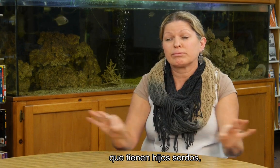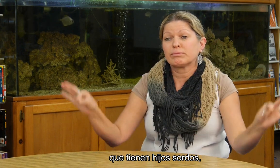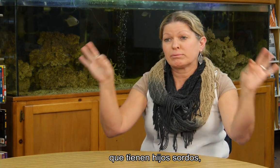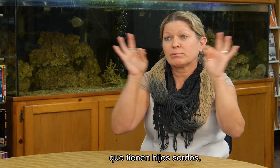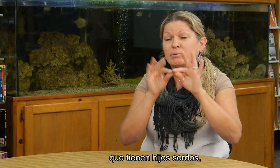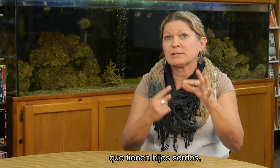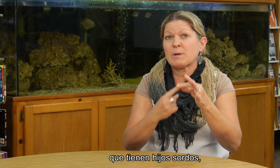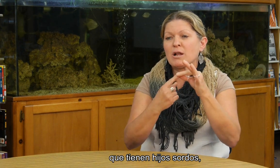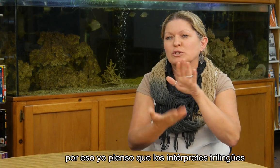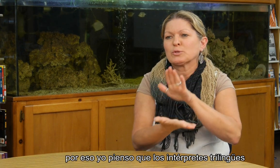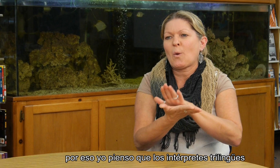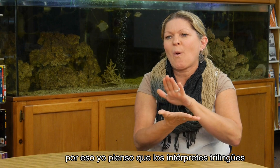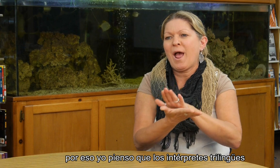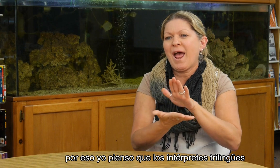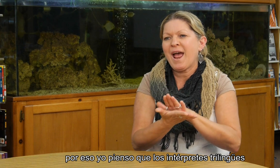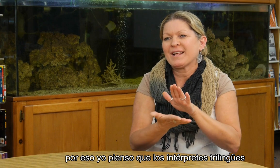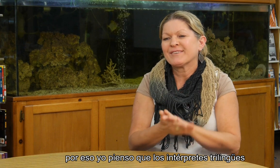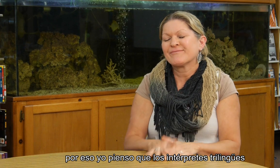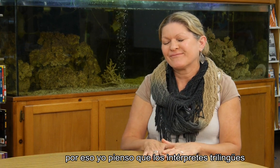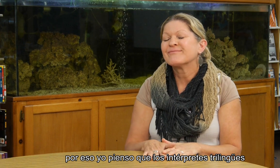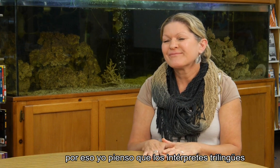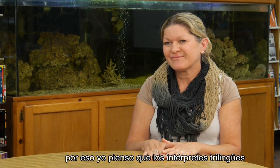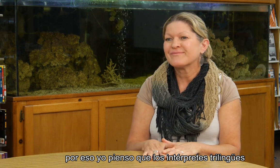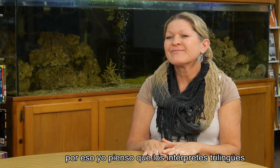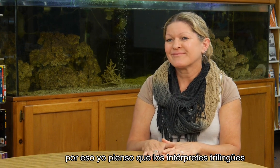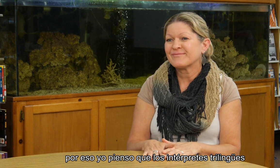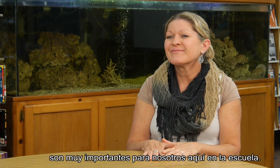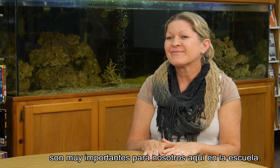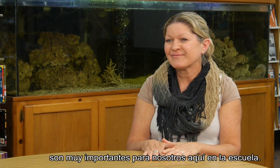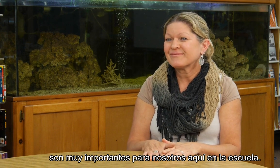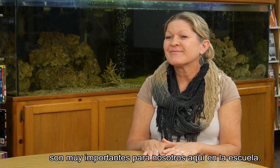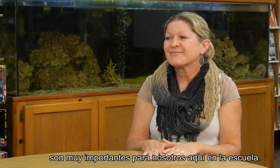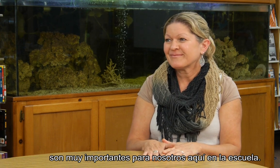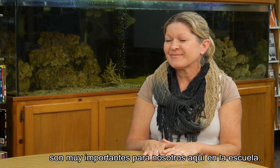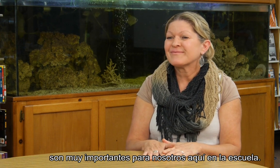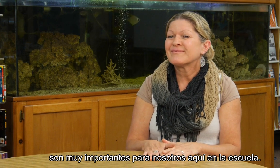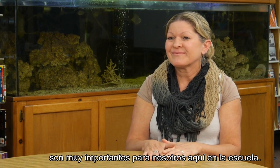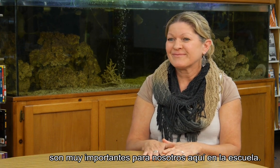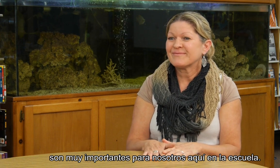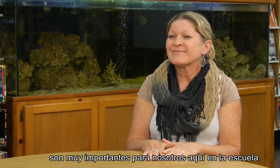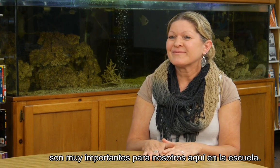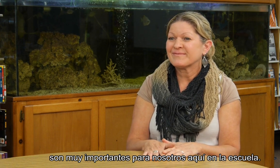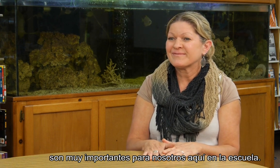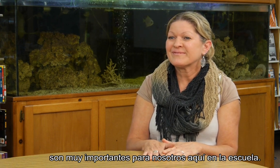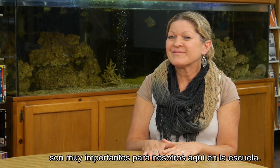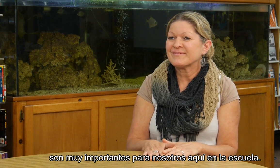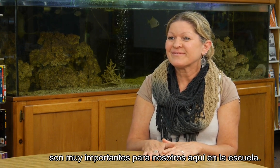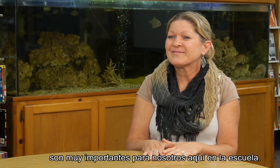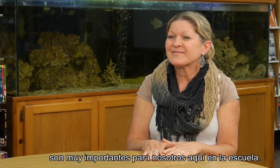sordos. Por eso yo pienso que los intérpretes trilingües son muy importantes para nosotros aquí en la escuela.